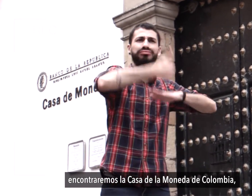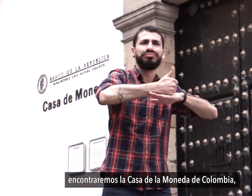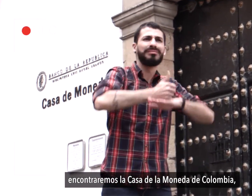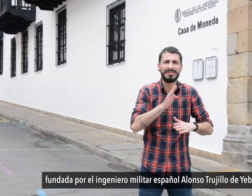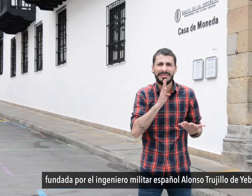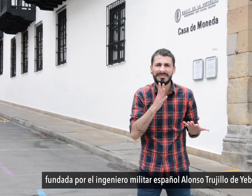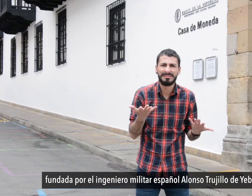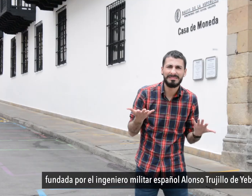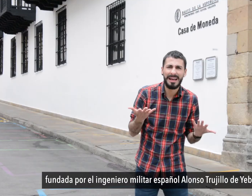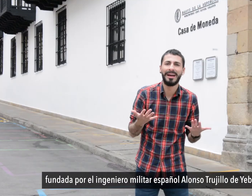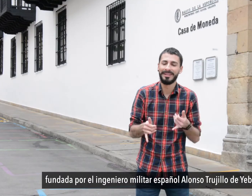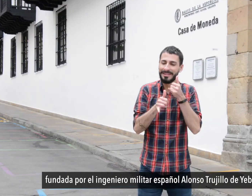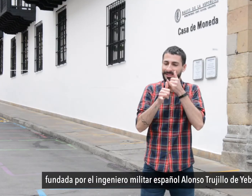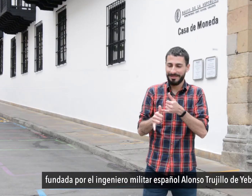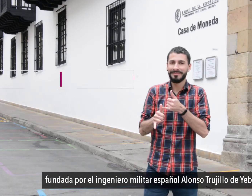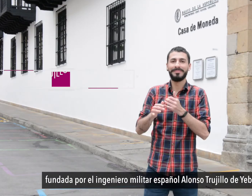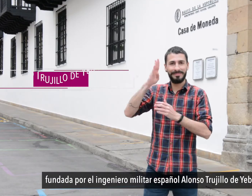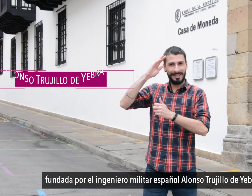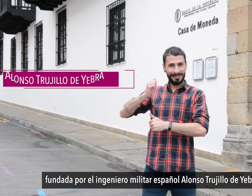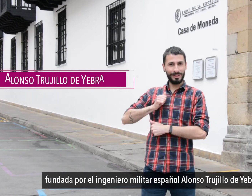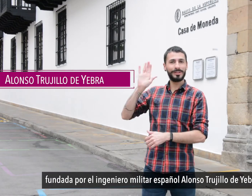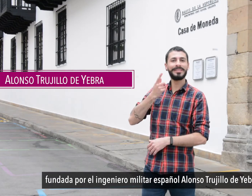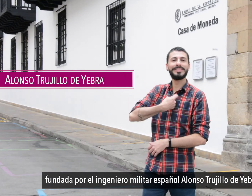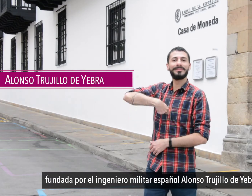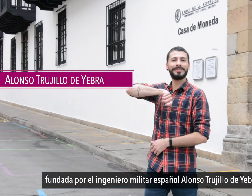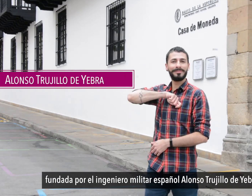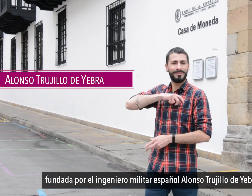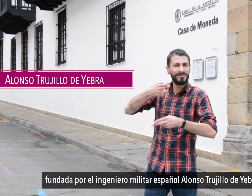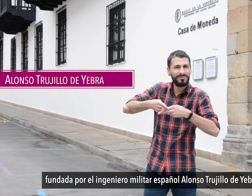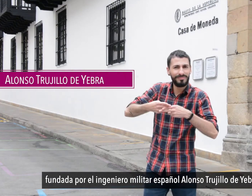Fundada por el ingeniero militar español Alonso Trujillo de Llebra